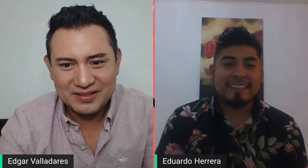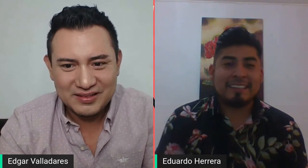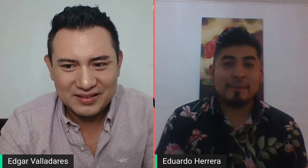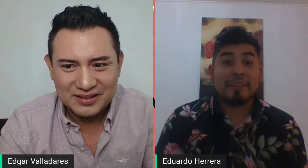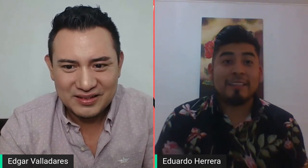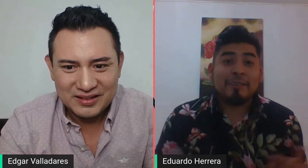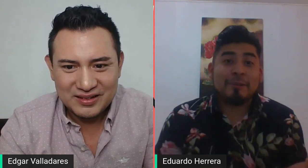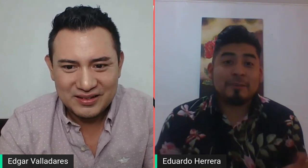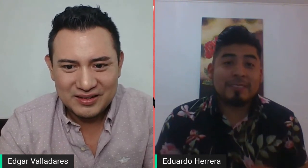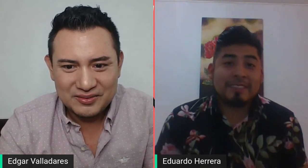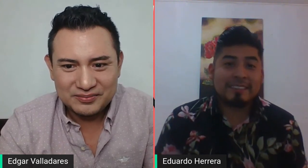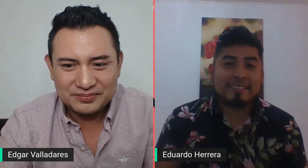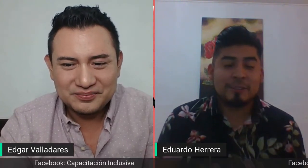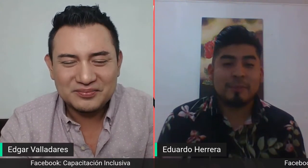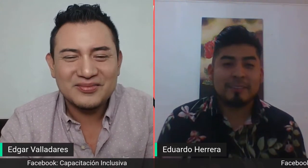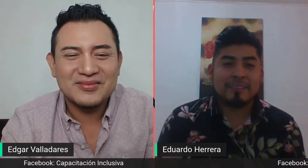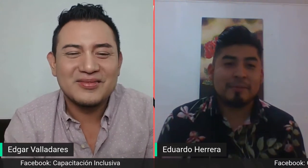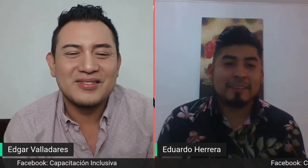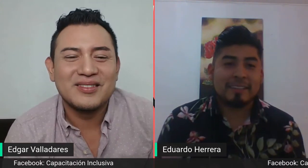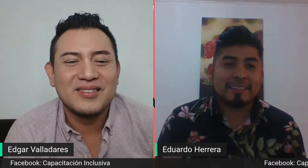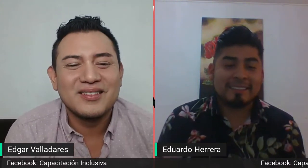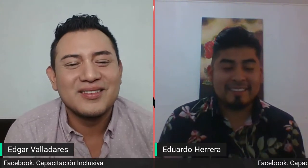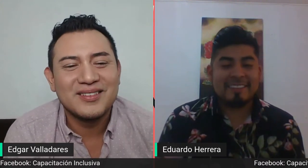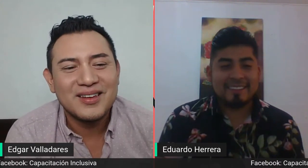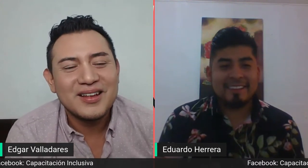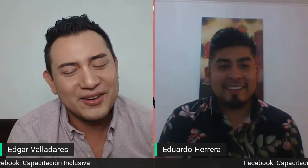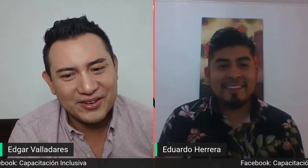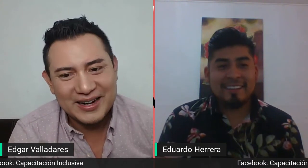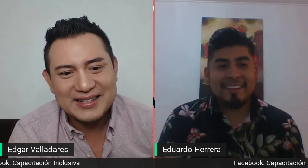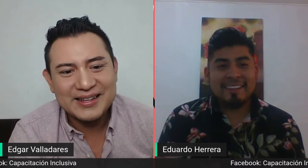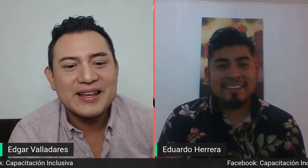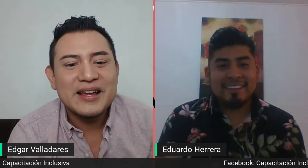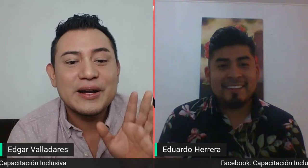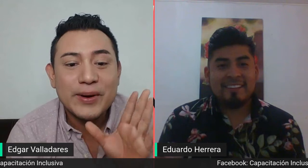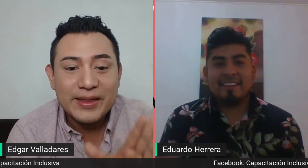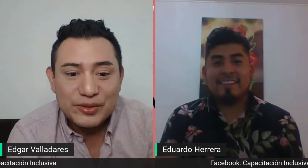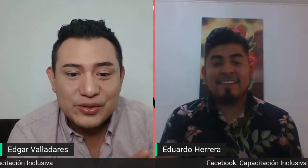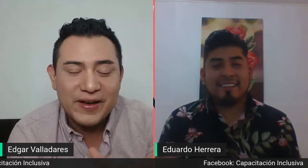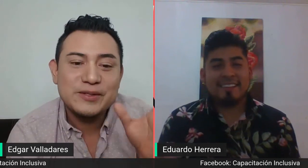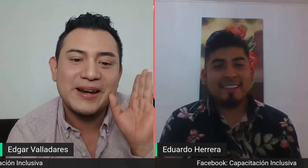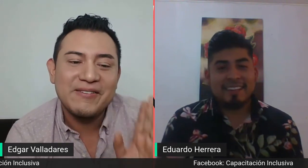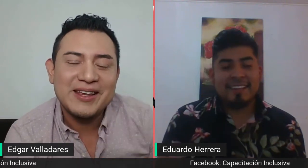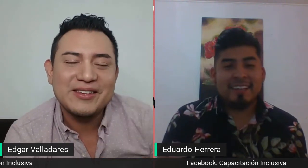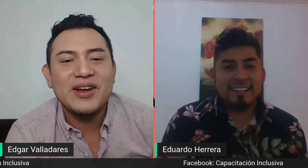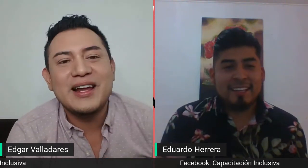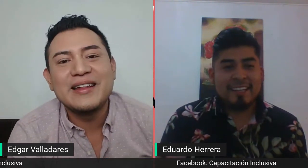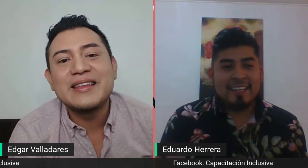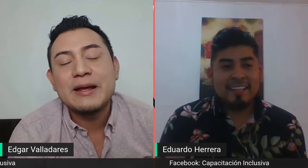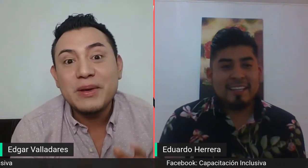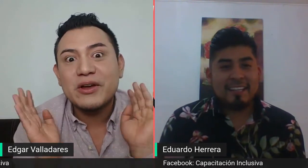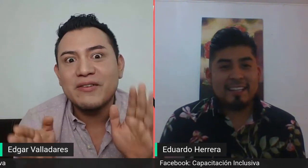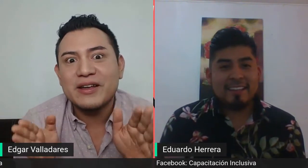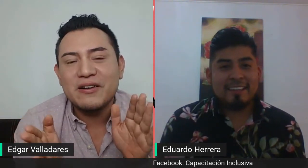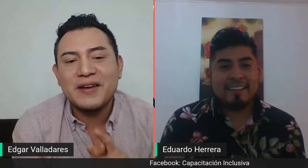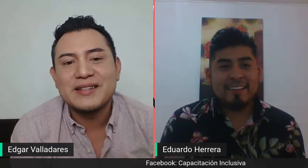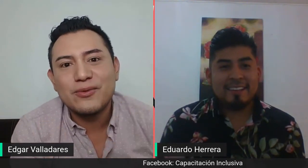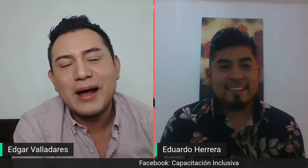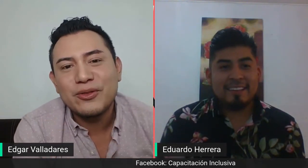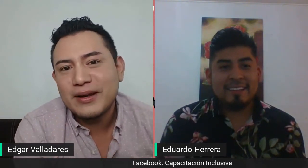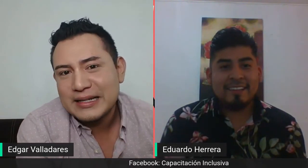aprendiendo con ustedes. Yo aprendo también de ti. No, gracias. Recuérdanos su Face para que vaya toda la gente. Le pido que vaya al Face, Eduardo, y